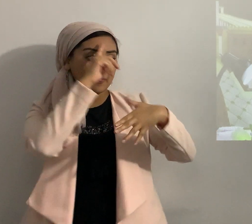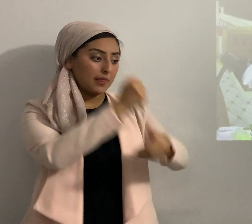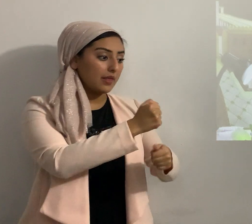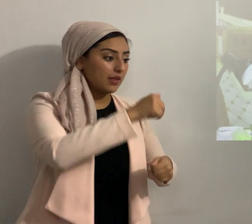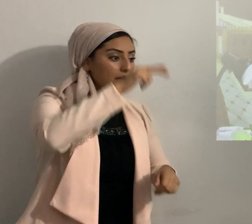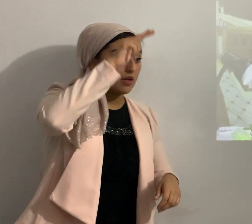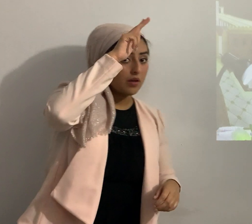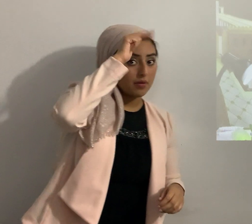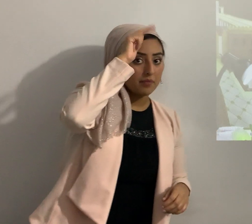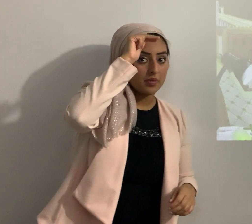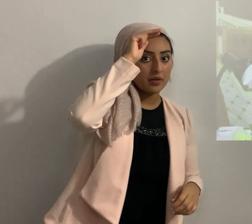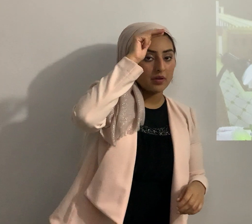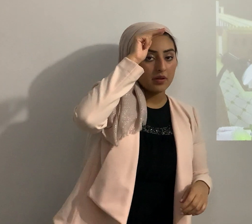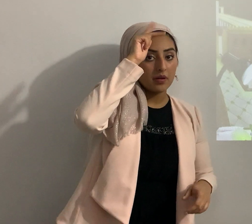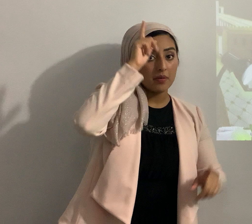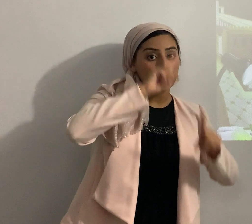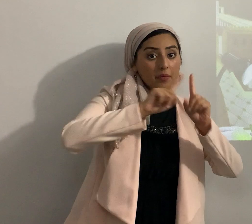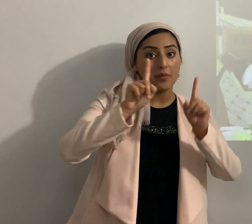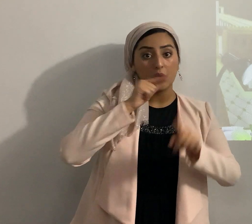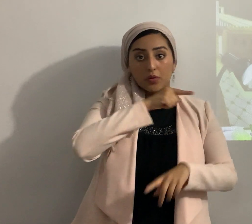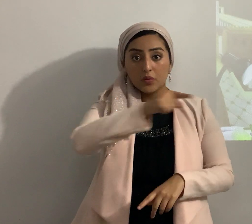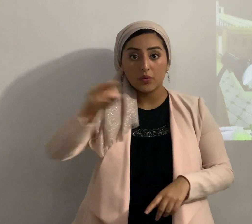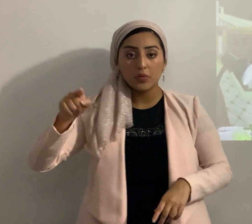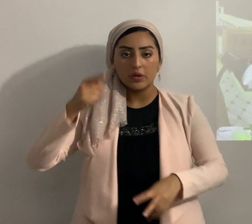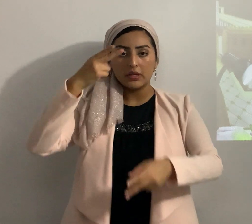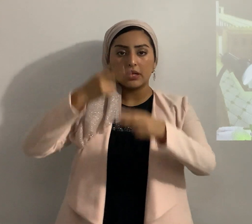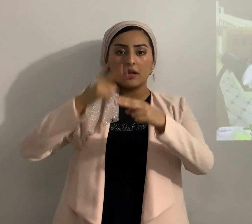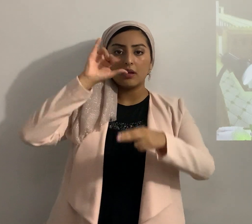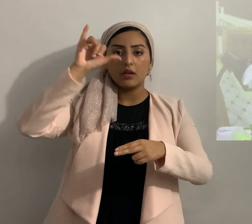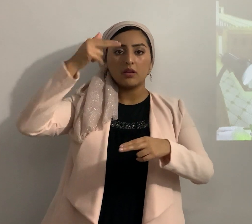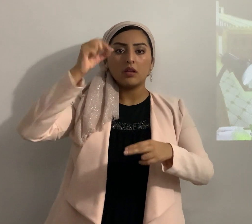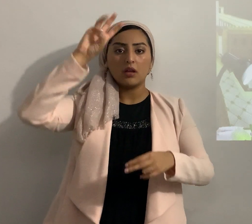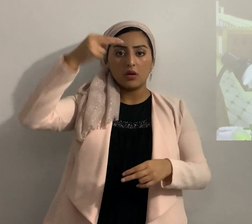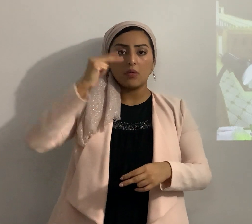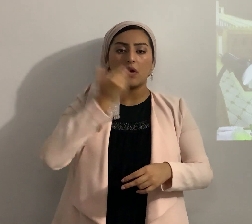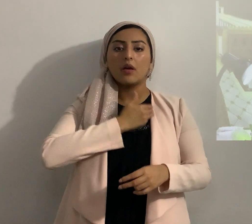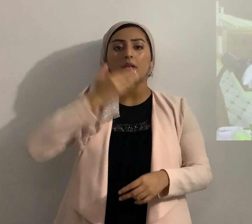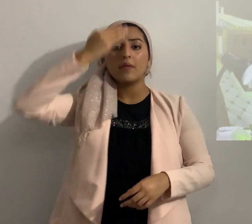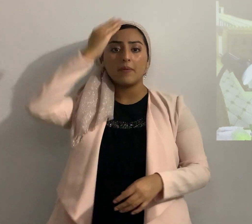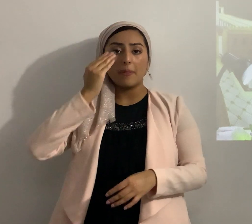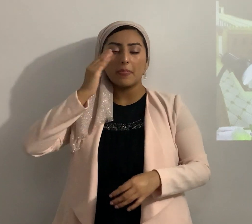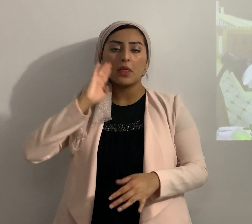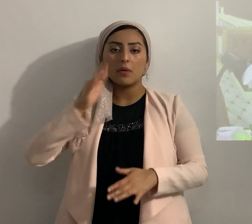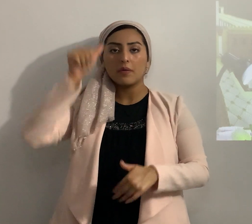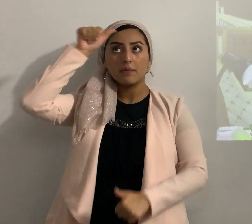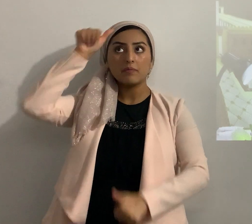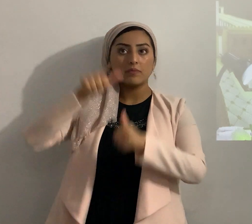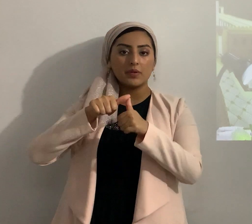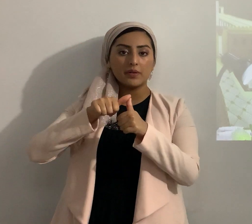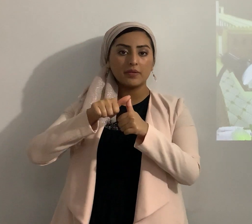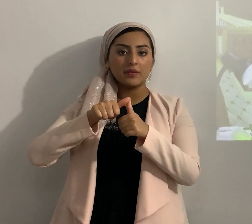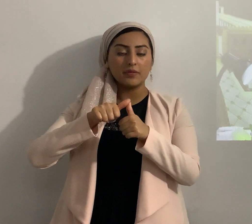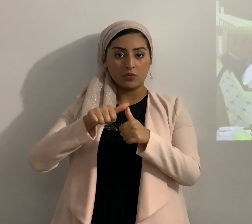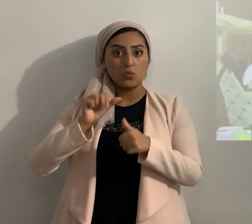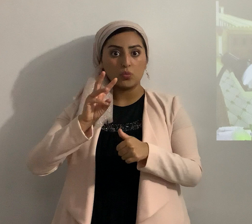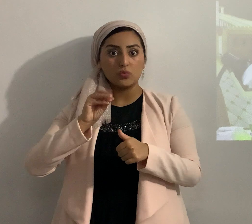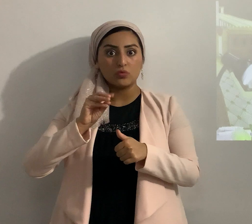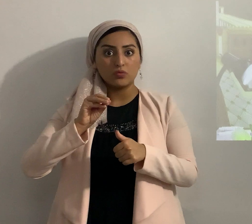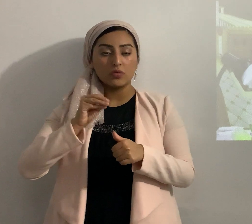tienes más vosotros del nombre de Yahweh nuestro Elohim tendremos memoria tremendo por eso el